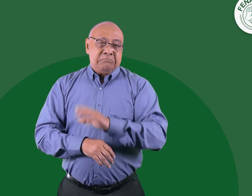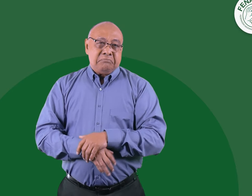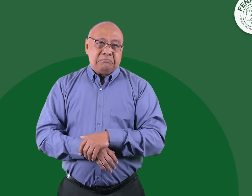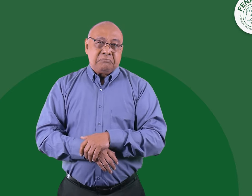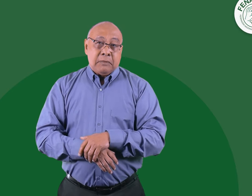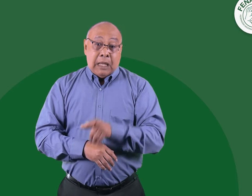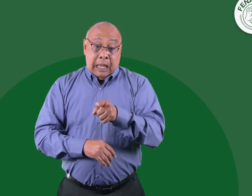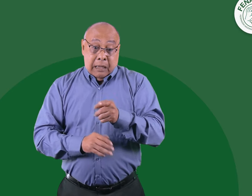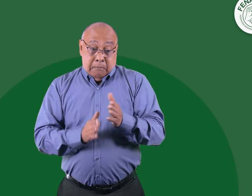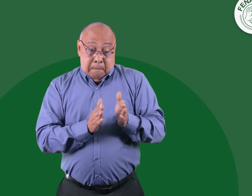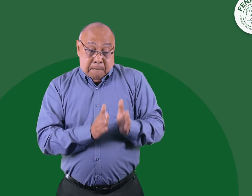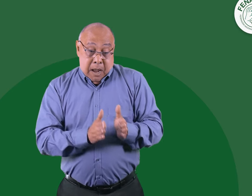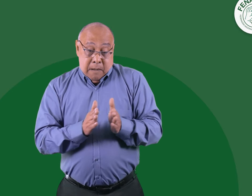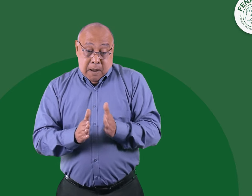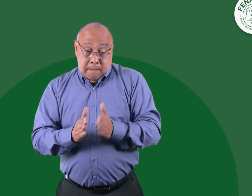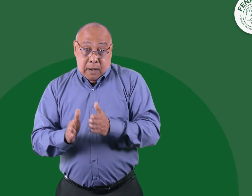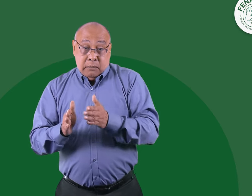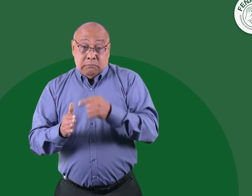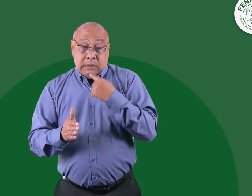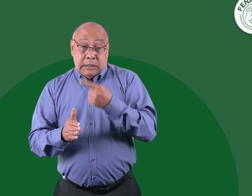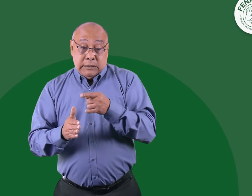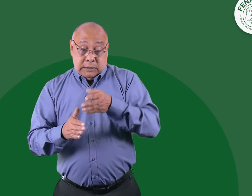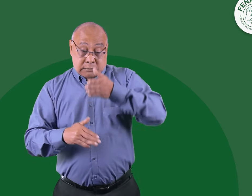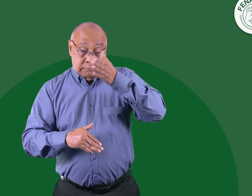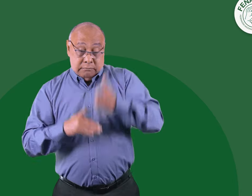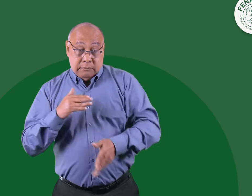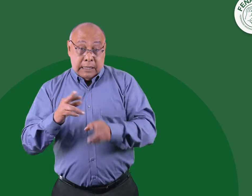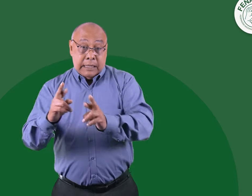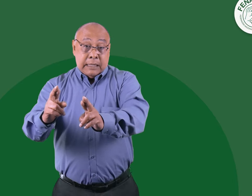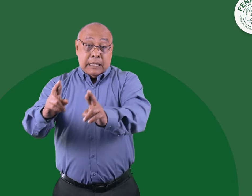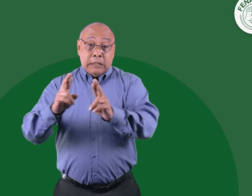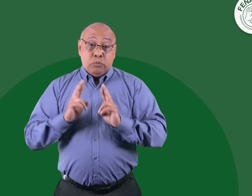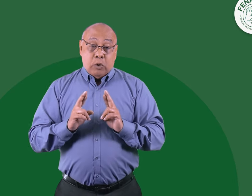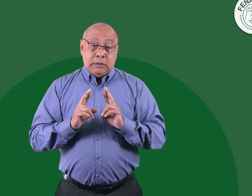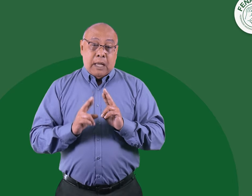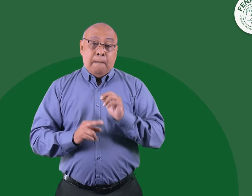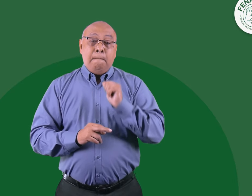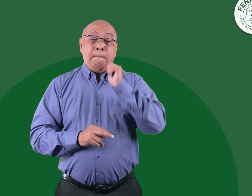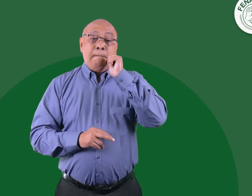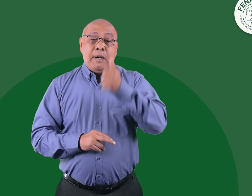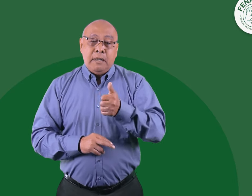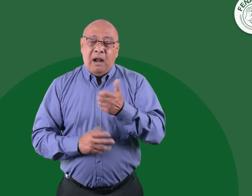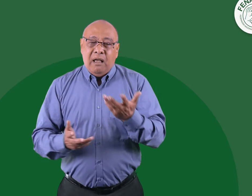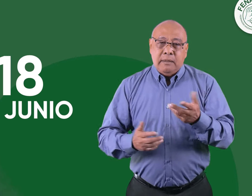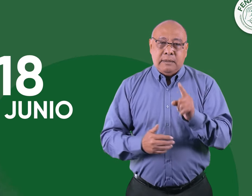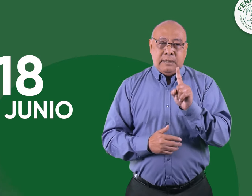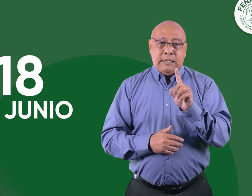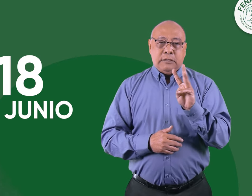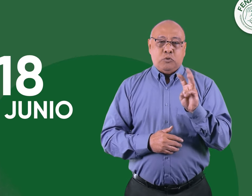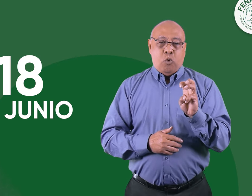lo establecido en las fases, el ministerio debía dar una nueva respuesta el 18 de junio.